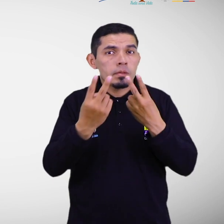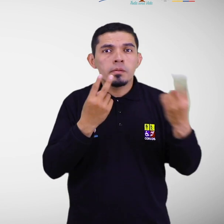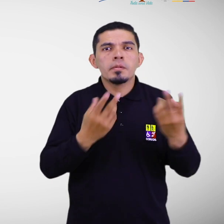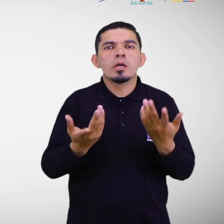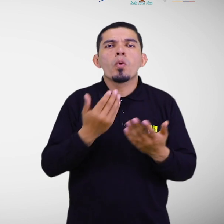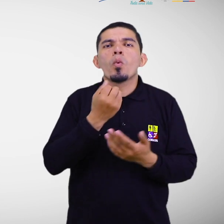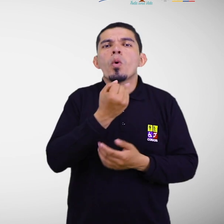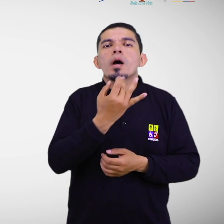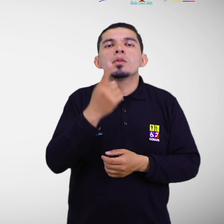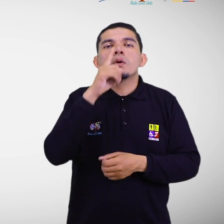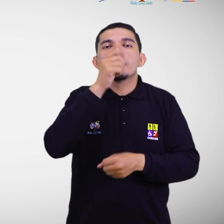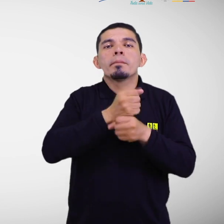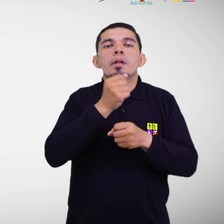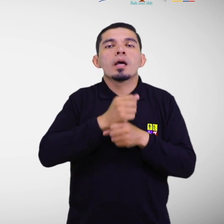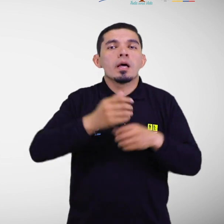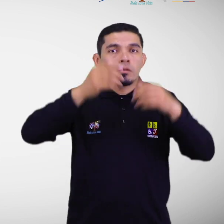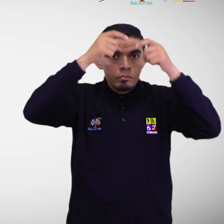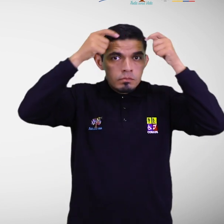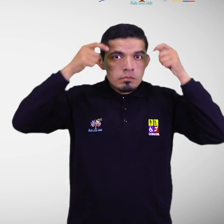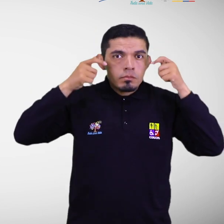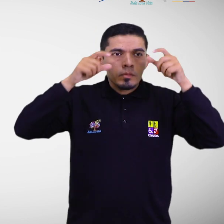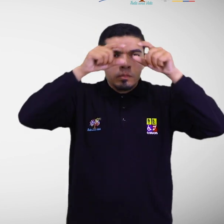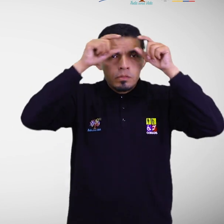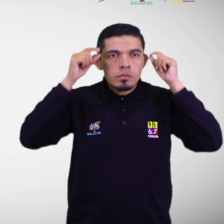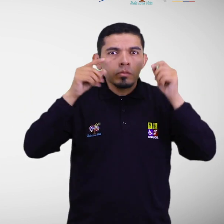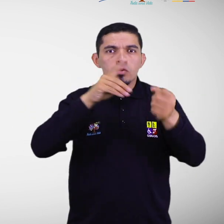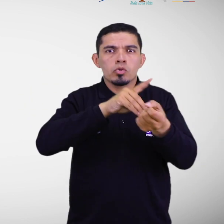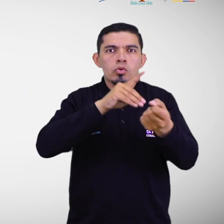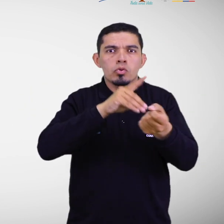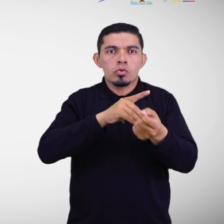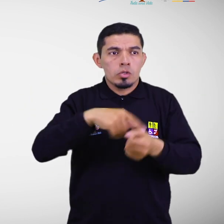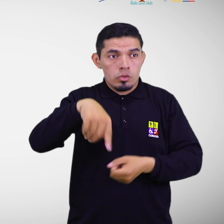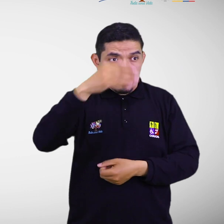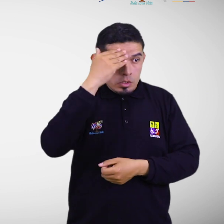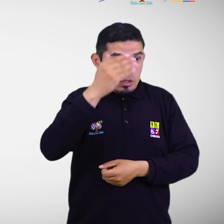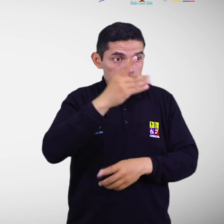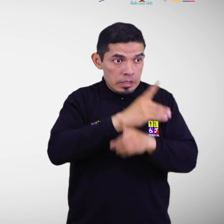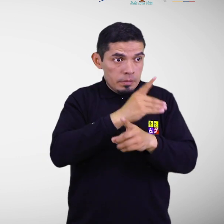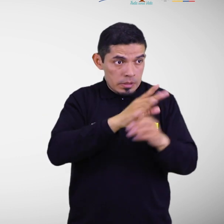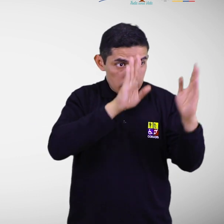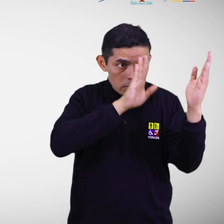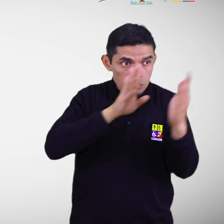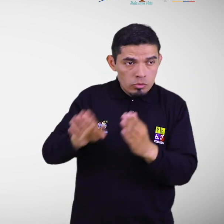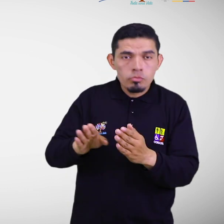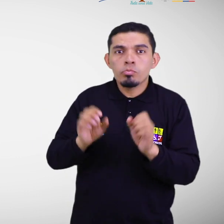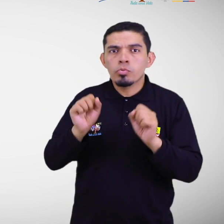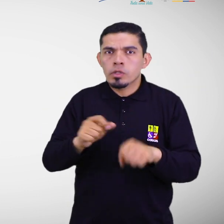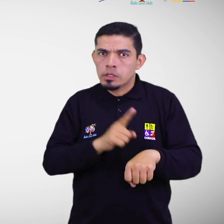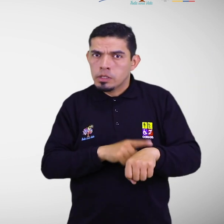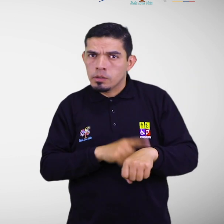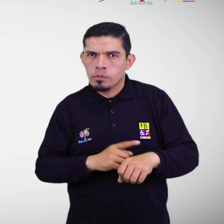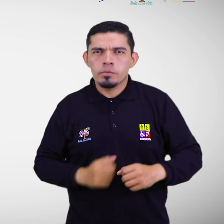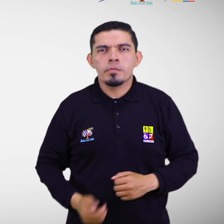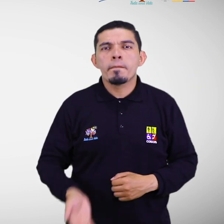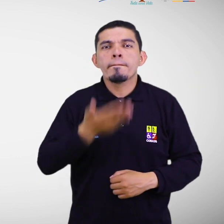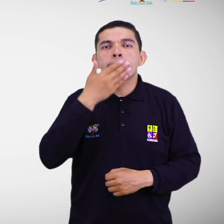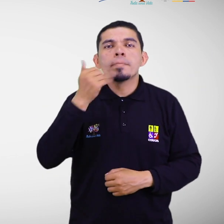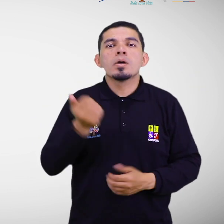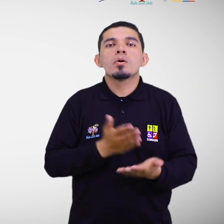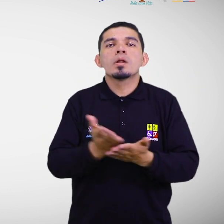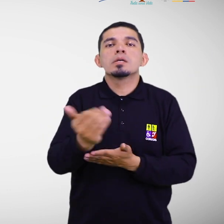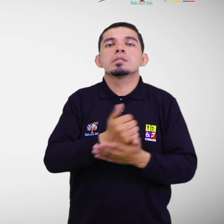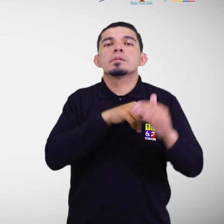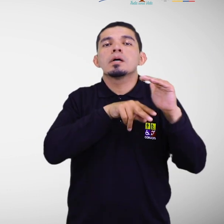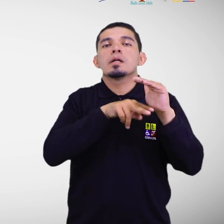respuesta, específicamente las que pueden atender a las personas con discapacidad. Mejora de la accesibilidad en los